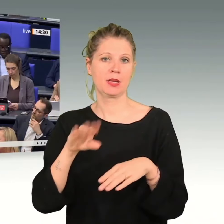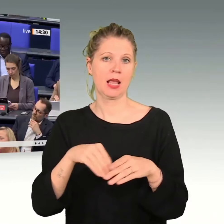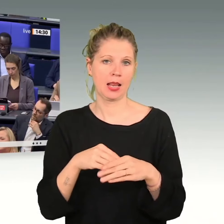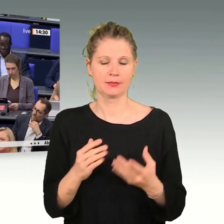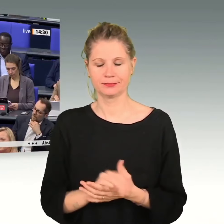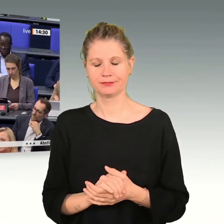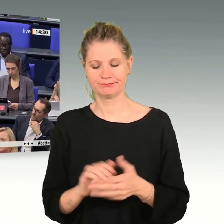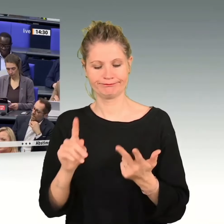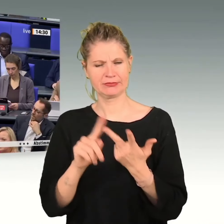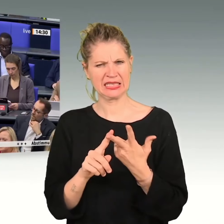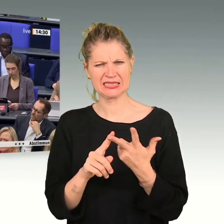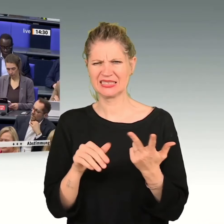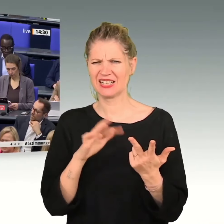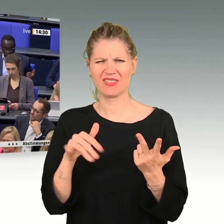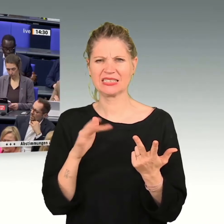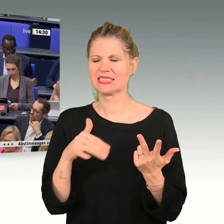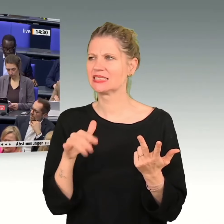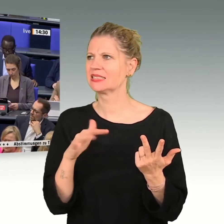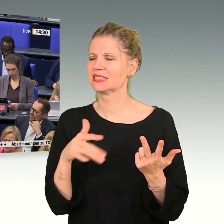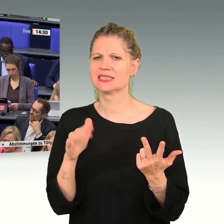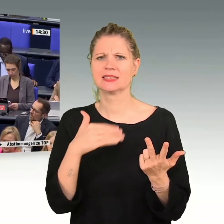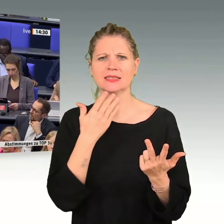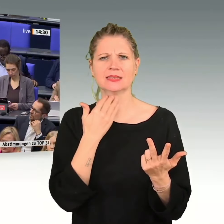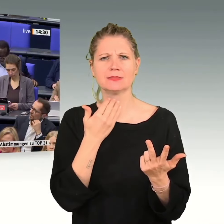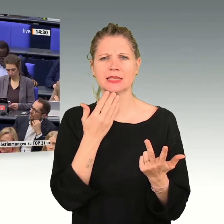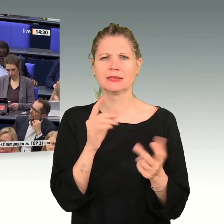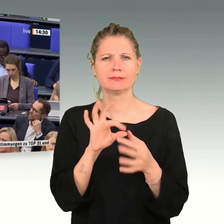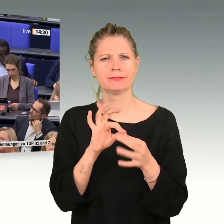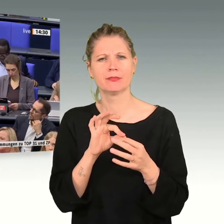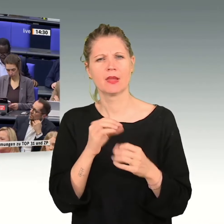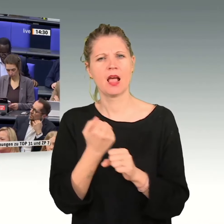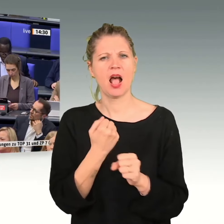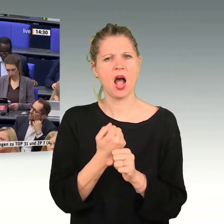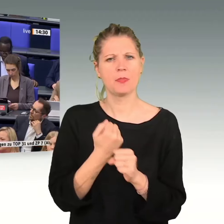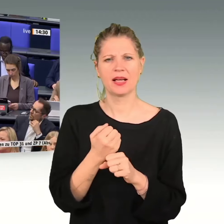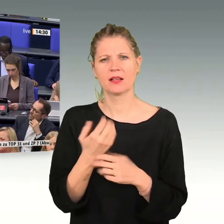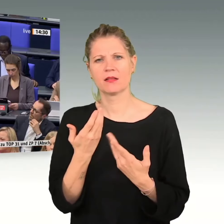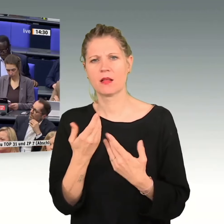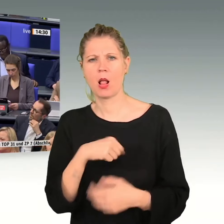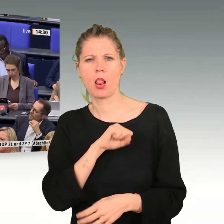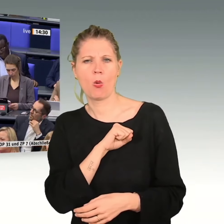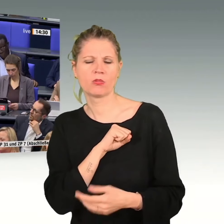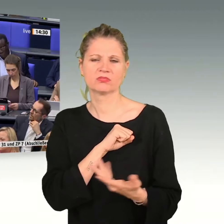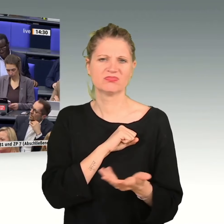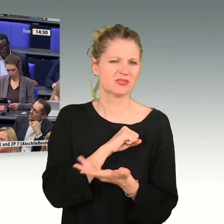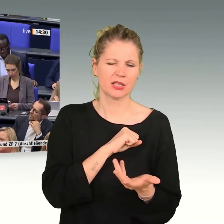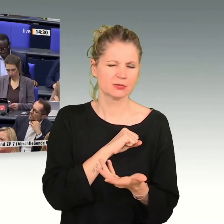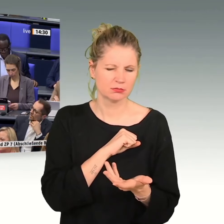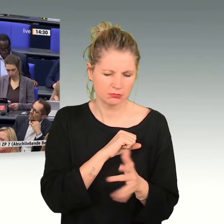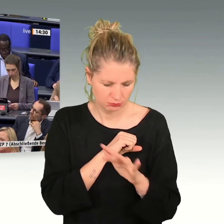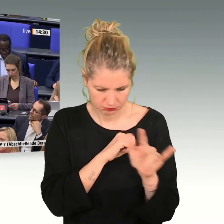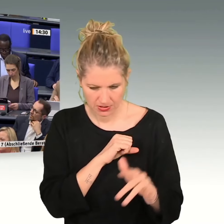Drittens. Sie haben irgendwas erzählt von wegen Arbeit und wie sich das lohnt. Meine Aussage ist,